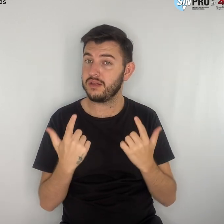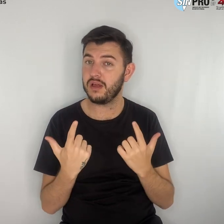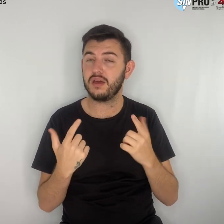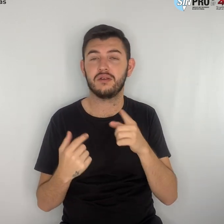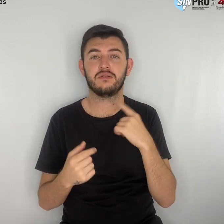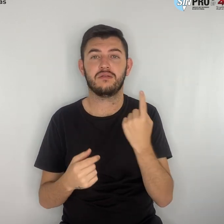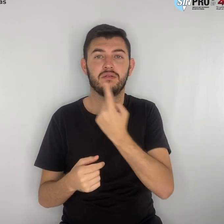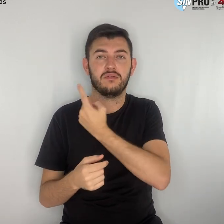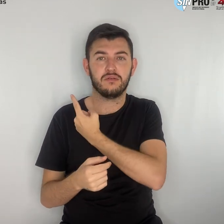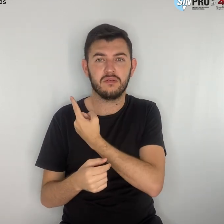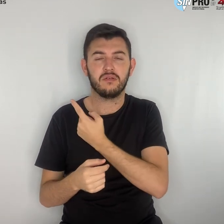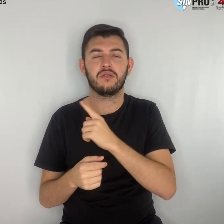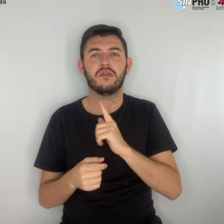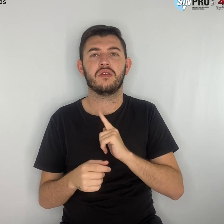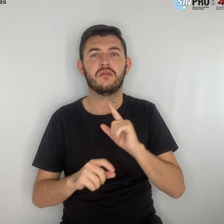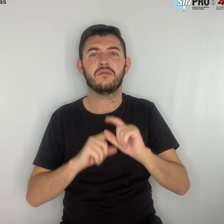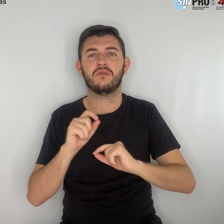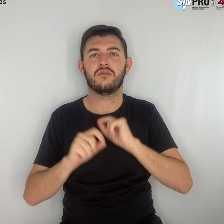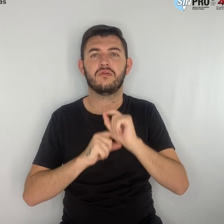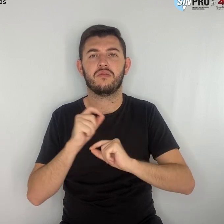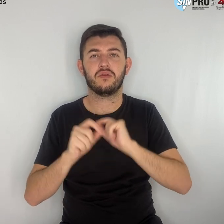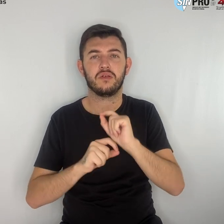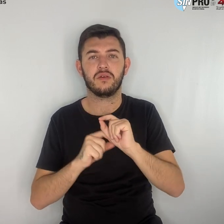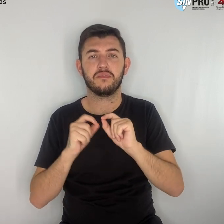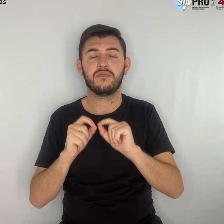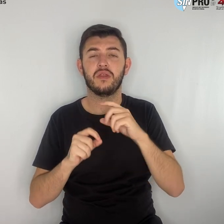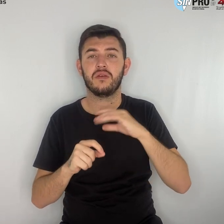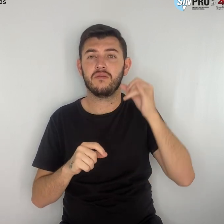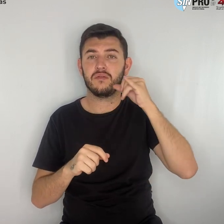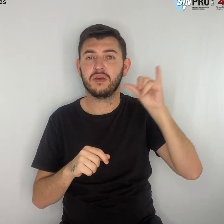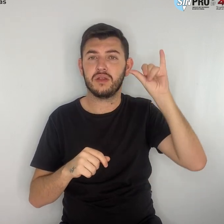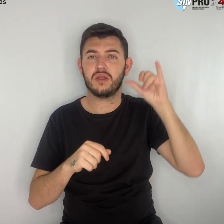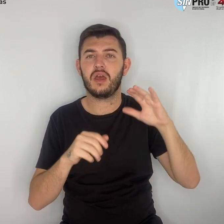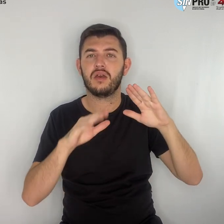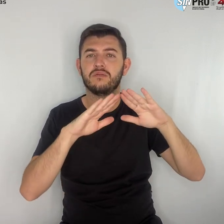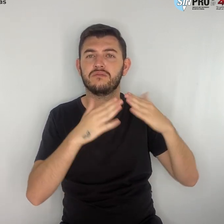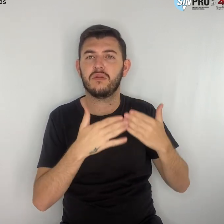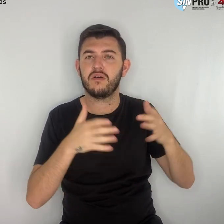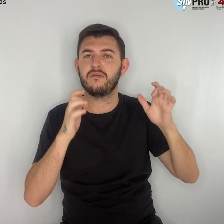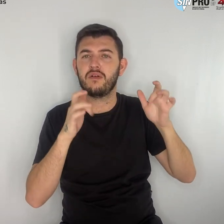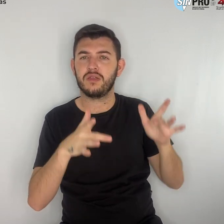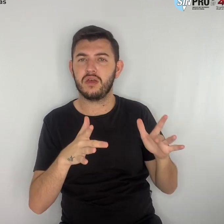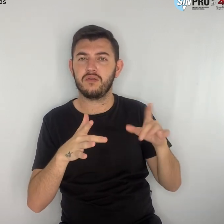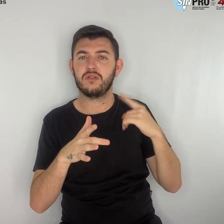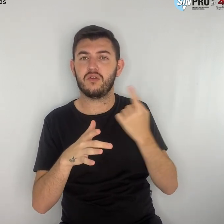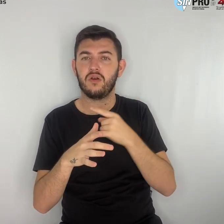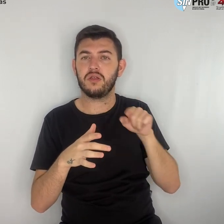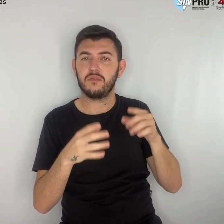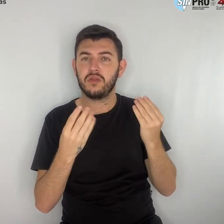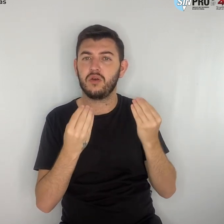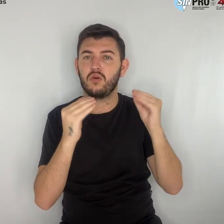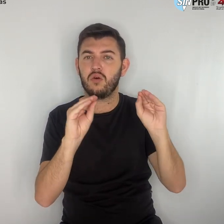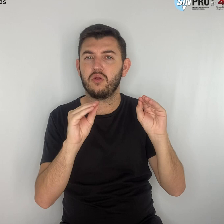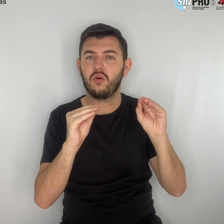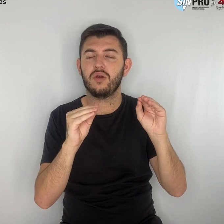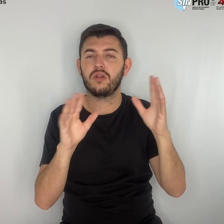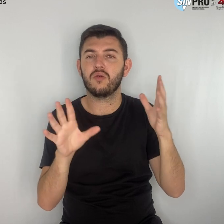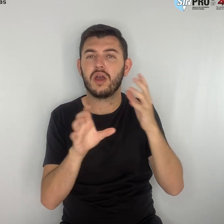evasão no referencial de cálculo do IDEB. A ausência dessa variável tem